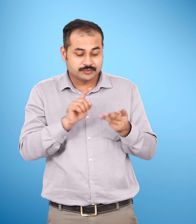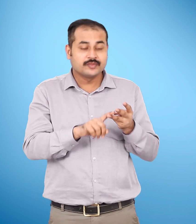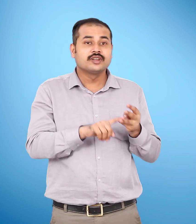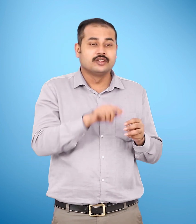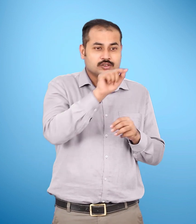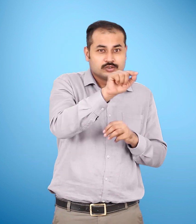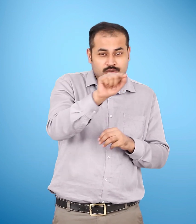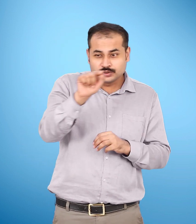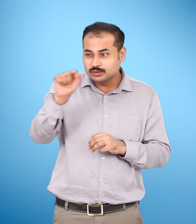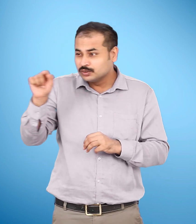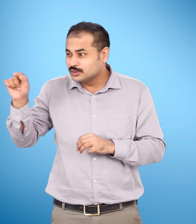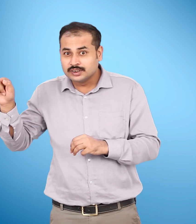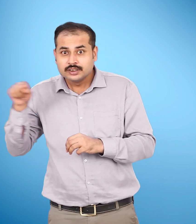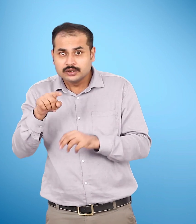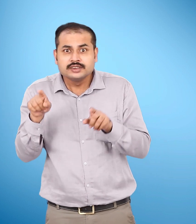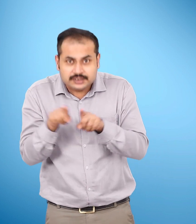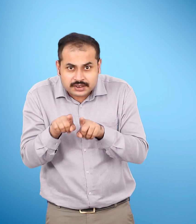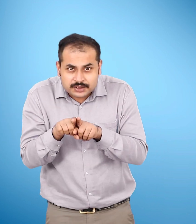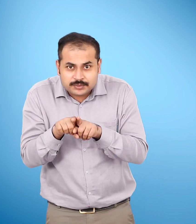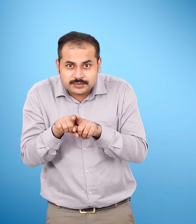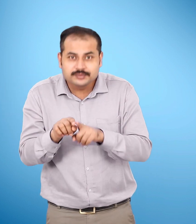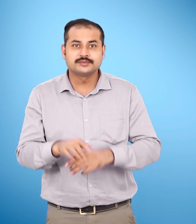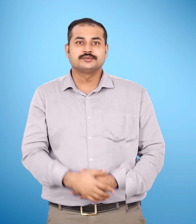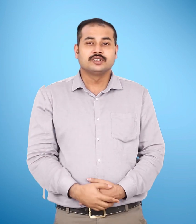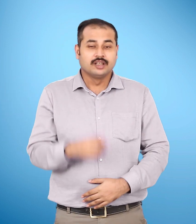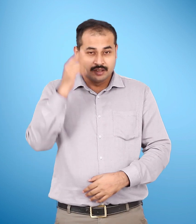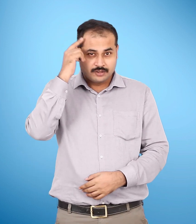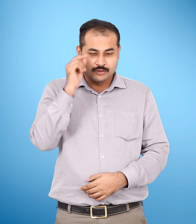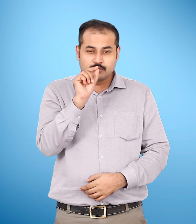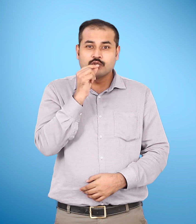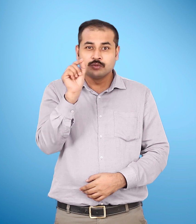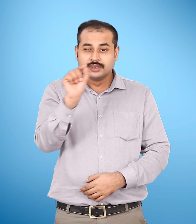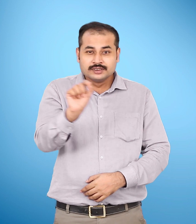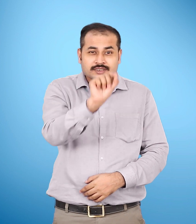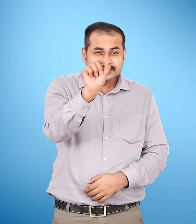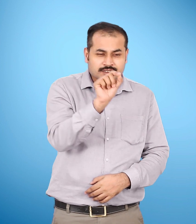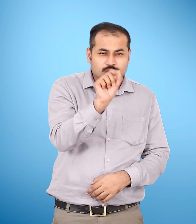रिक्तस्थान जितना चीटी कितनी छोटी